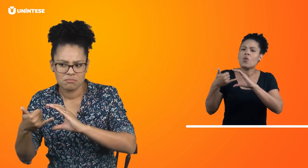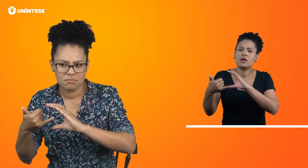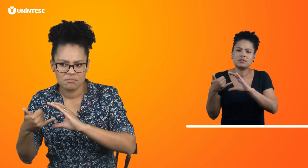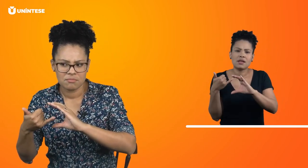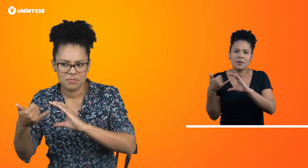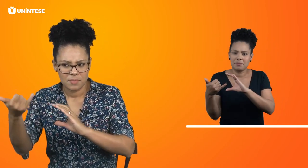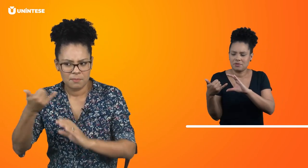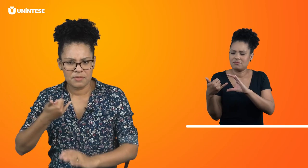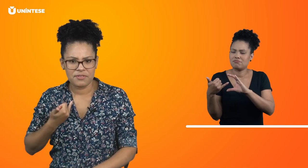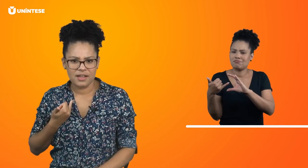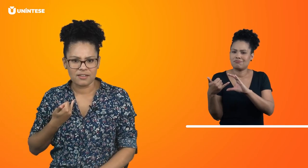Me fala?